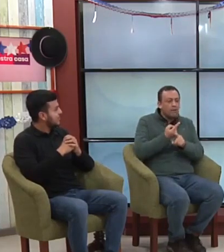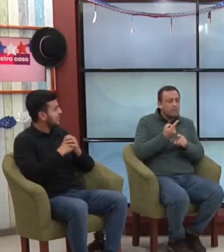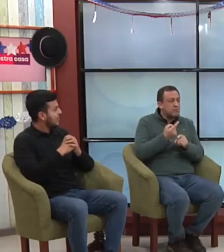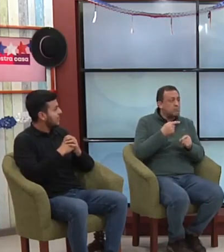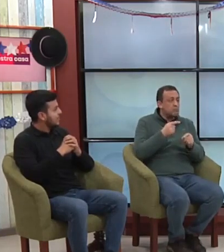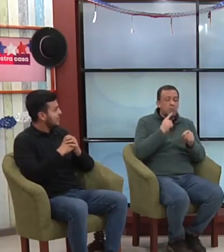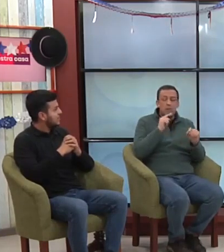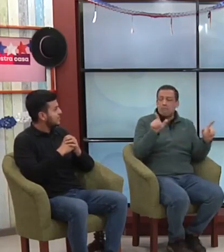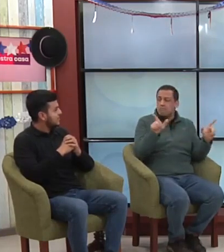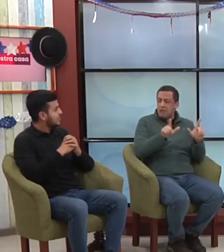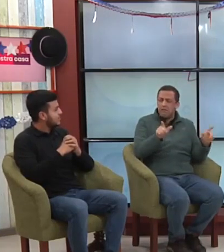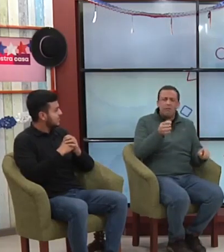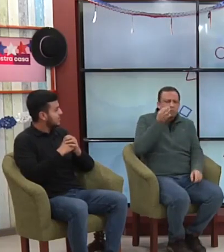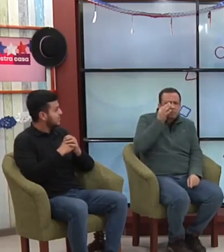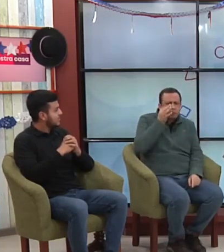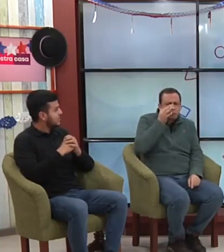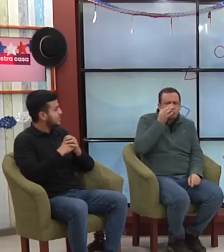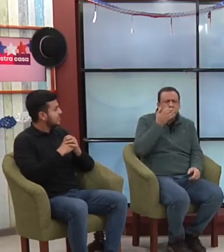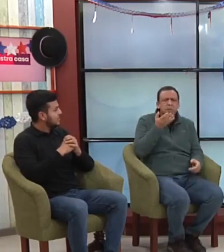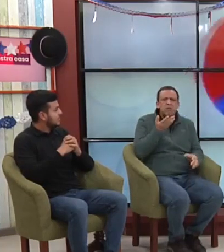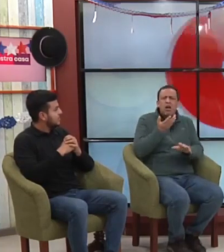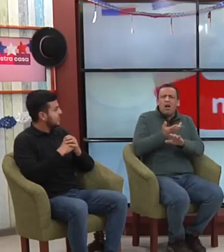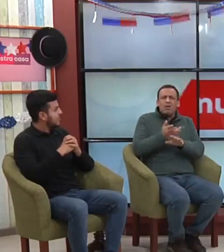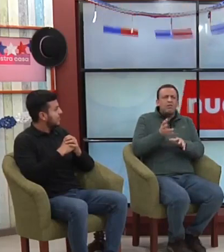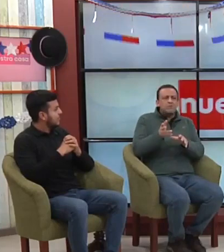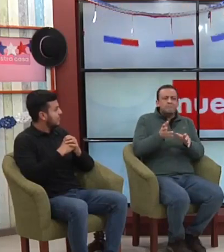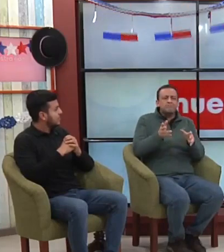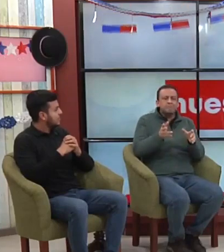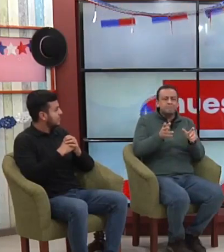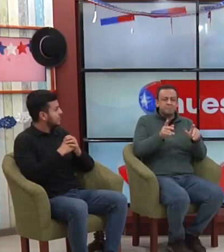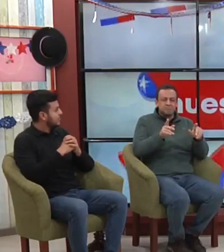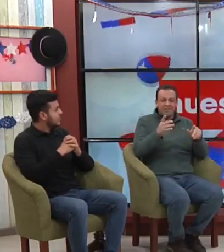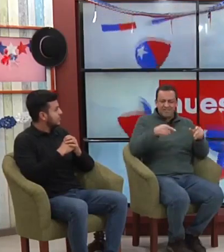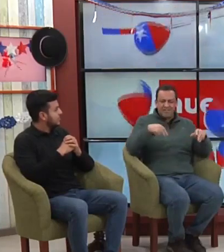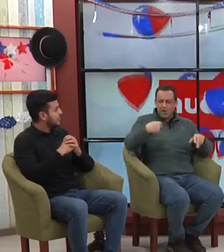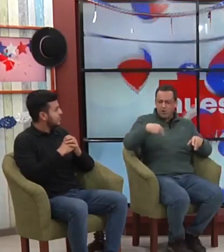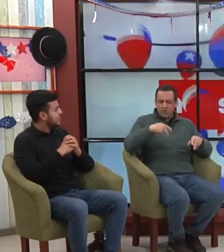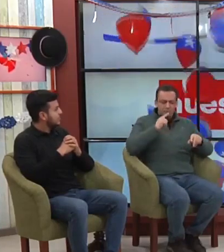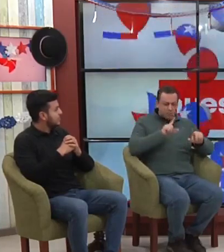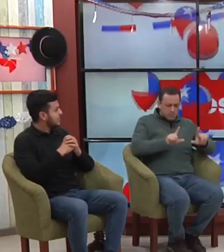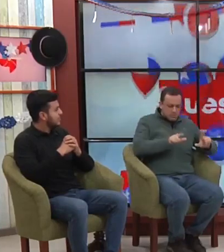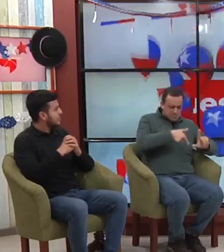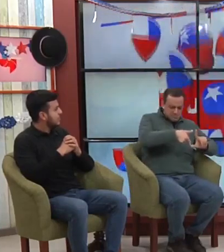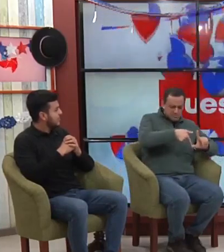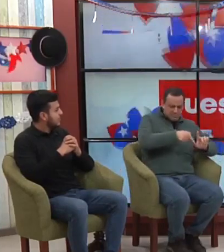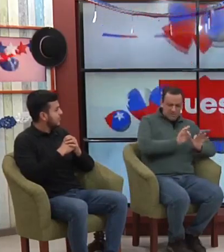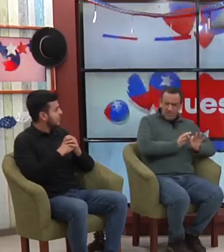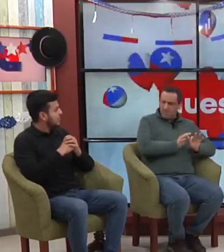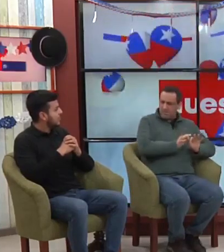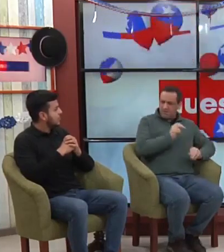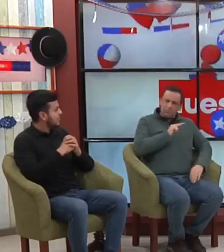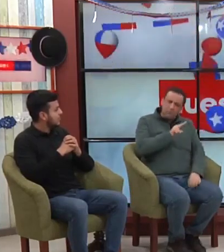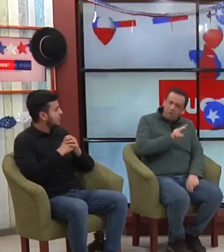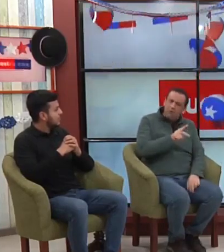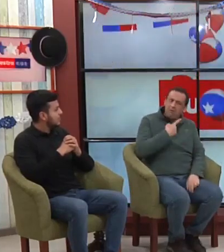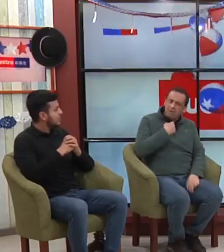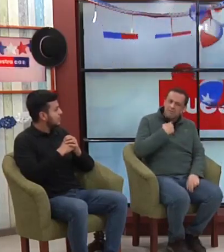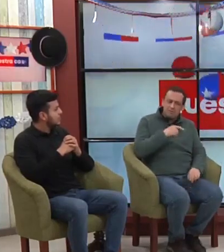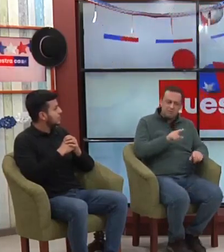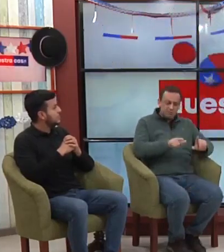está viendo habitualmente esta ventanita donde aparece una persona interpretando, por ahí aparecen